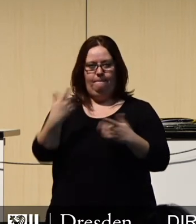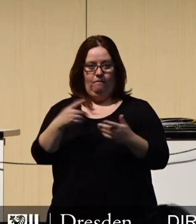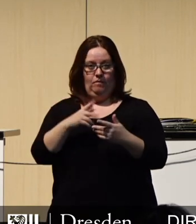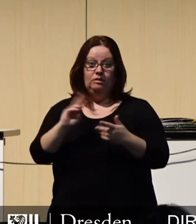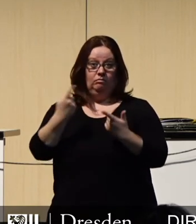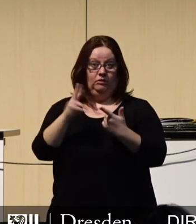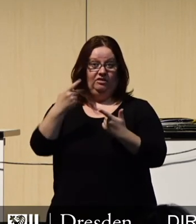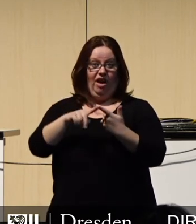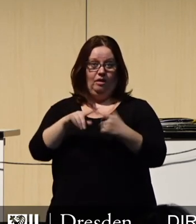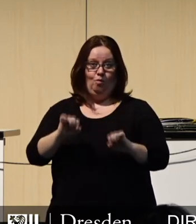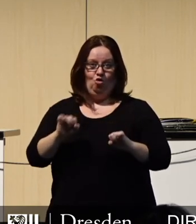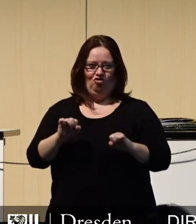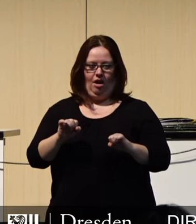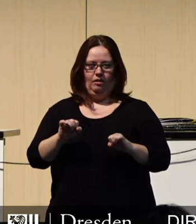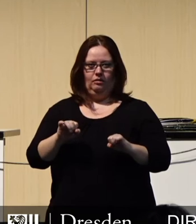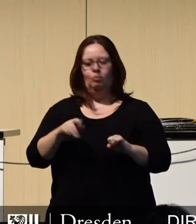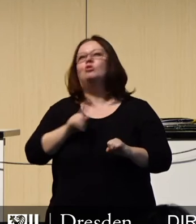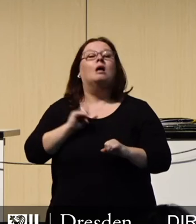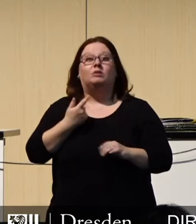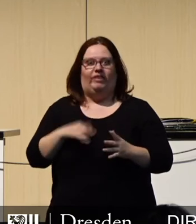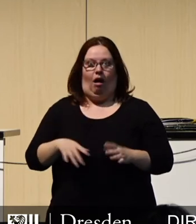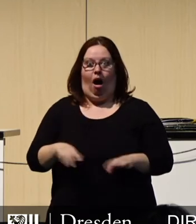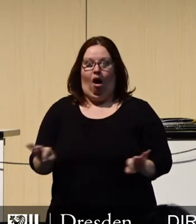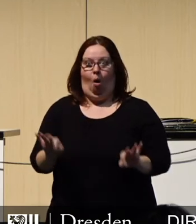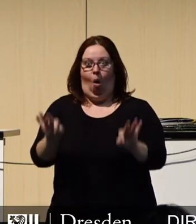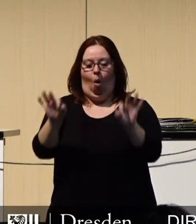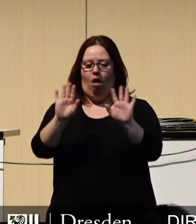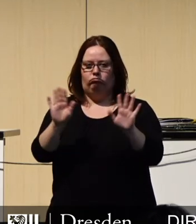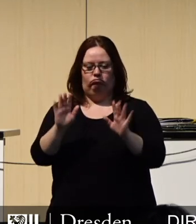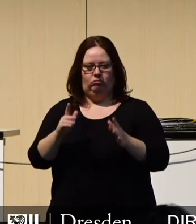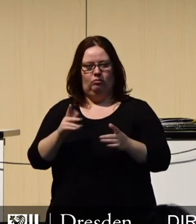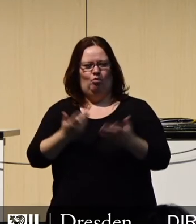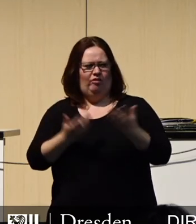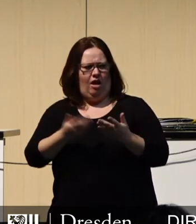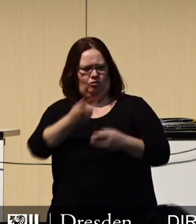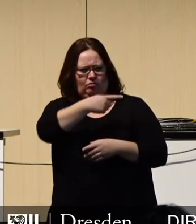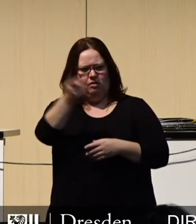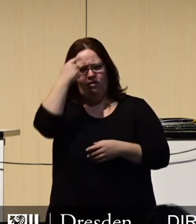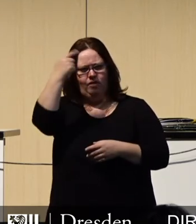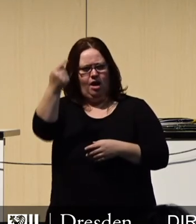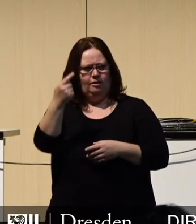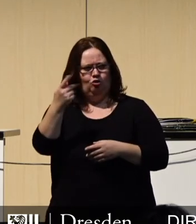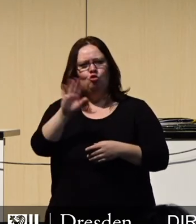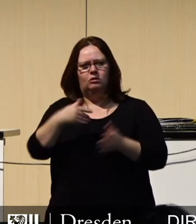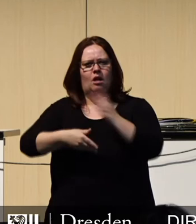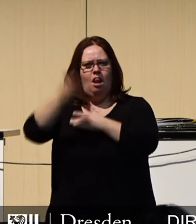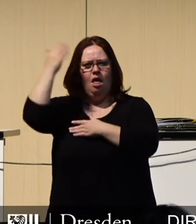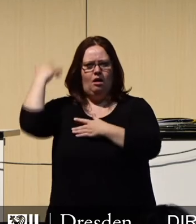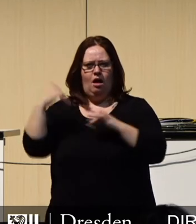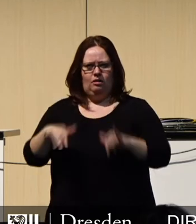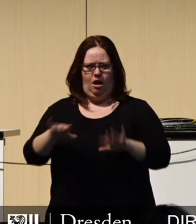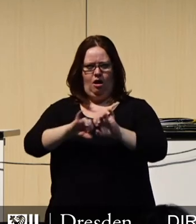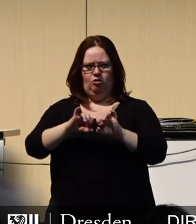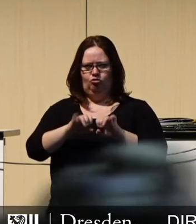Dies ist kein erfundenes Horror-Szenario. Einige werden sich vielleicht erinnern, insbesondere die, die schon länger hier in diesem